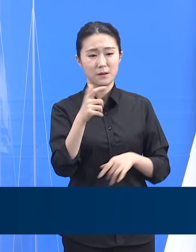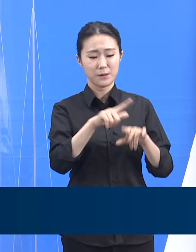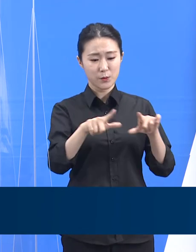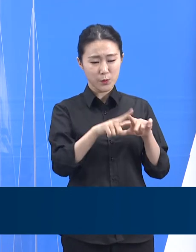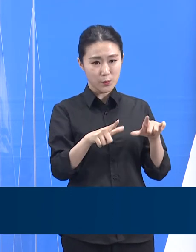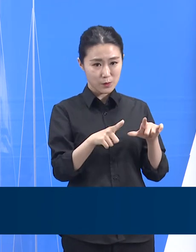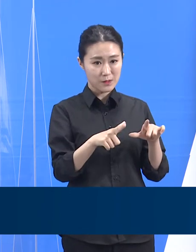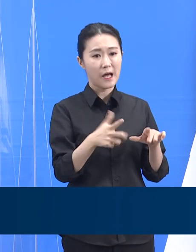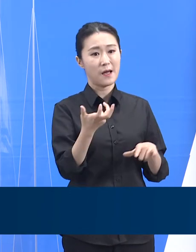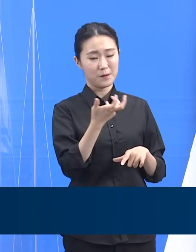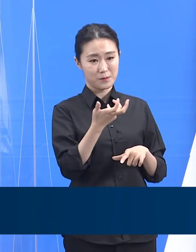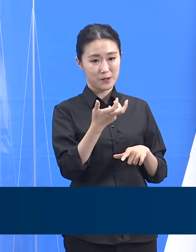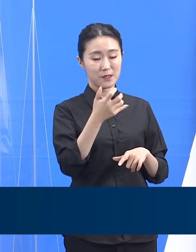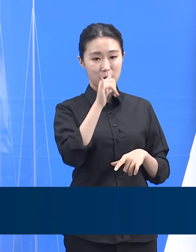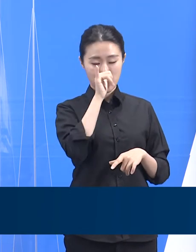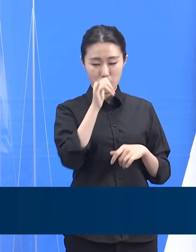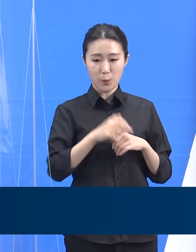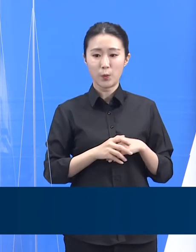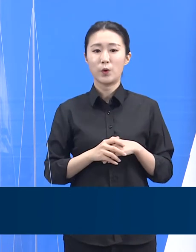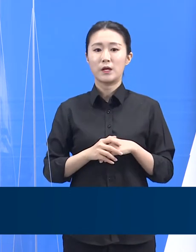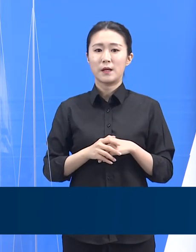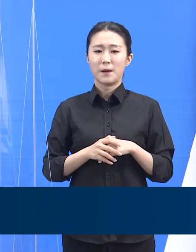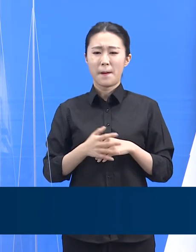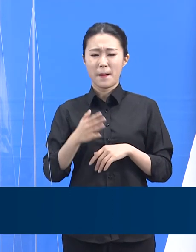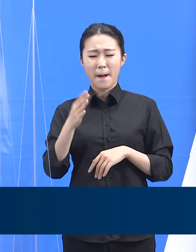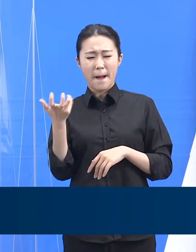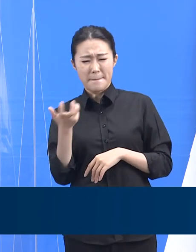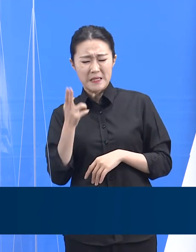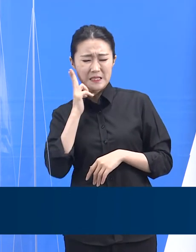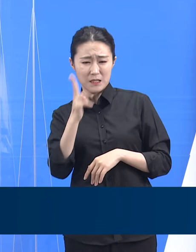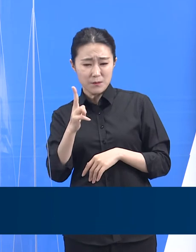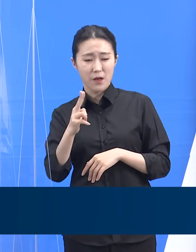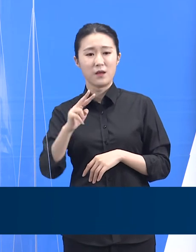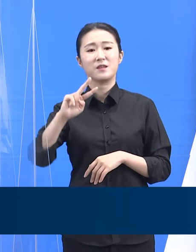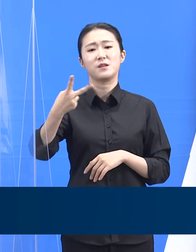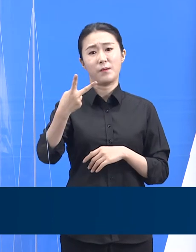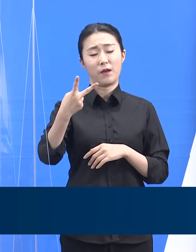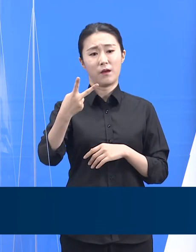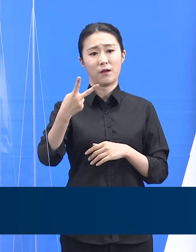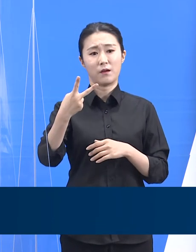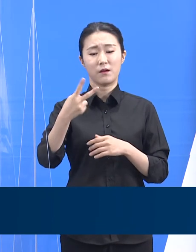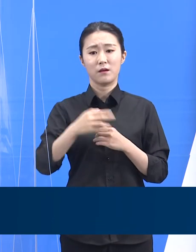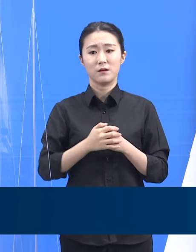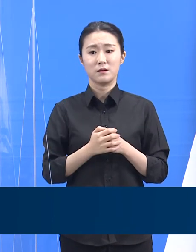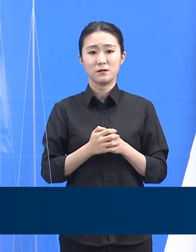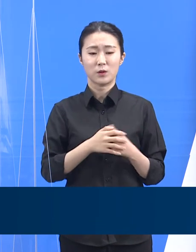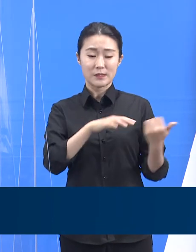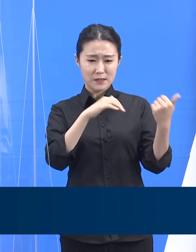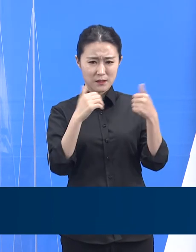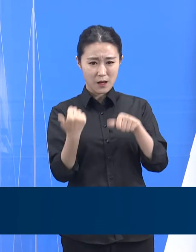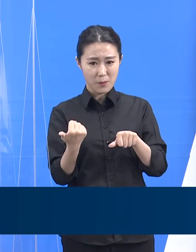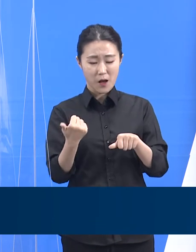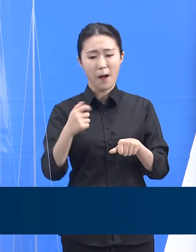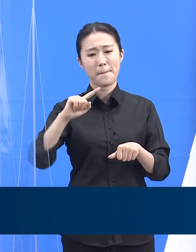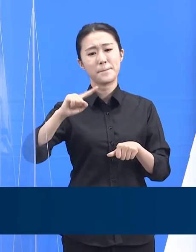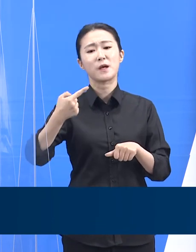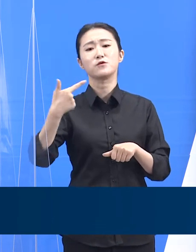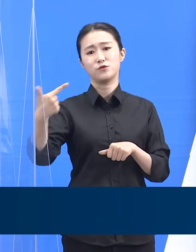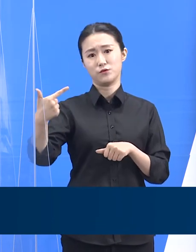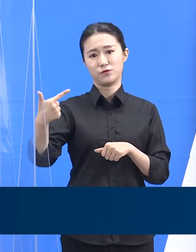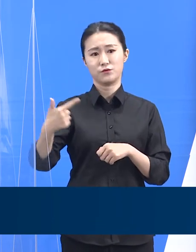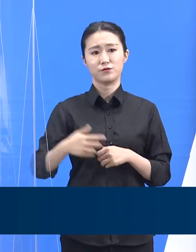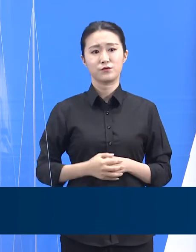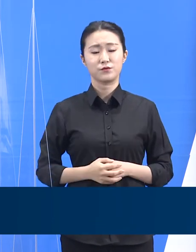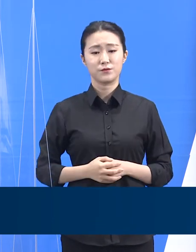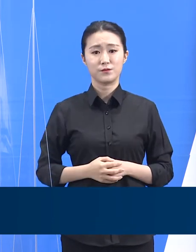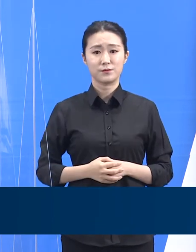중증 사례 200건, 아나페락시스 의심 사례 119건, 119건, 사망 사례가 106건 발생했습니다.